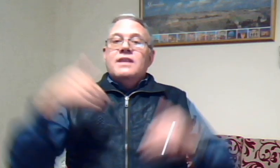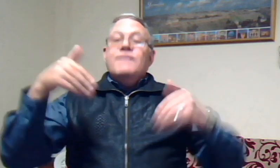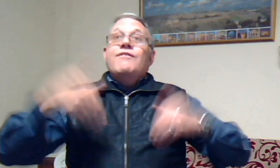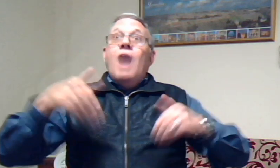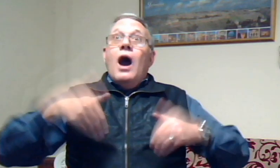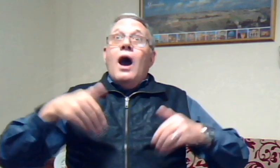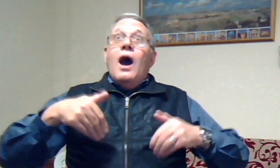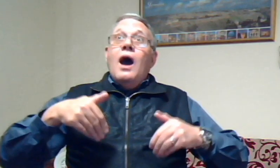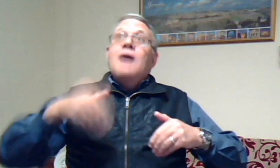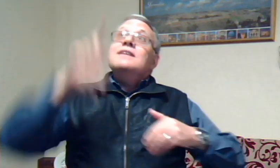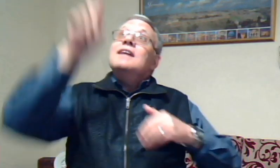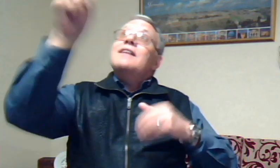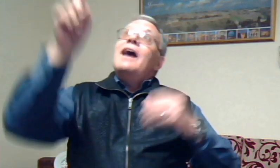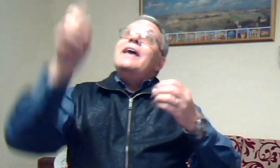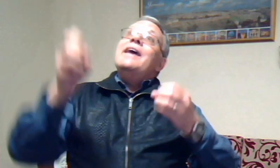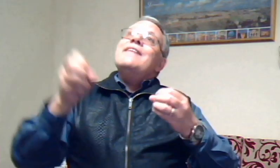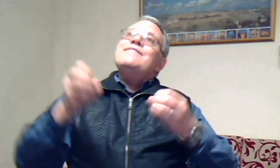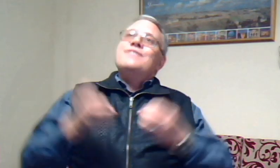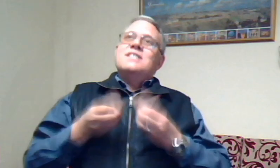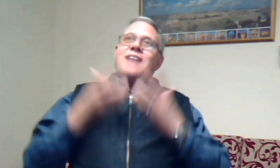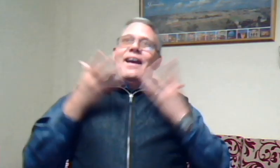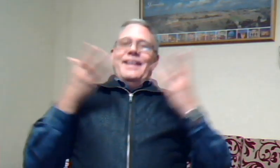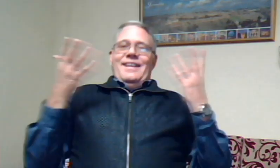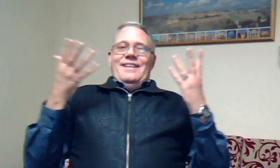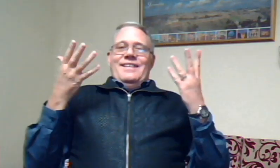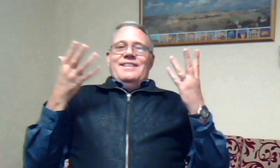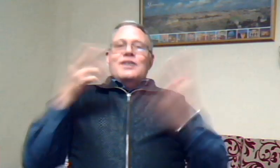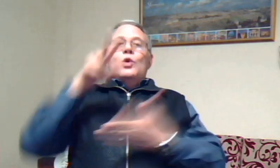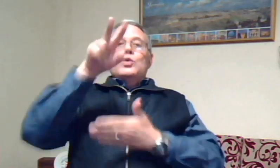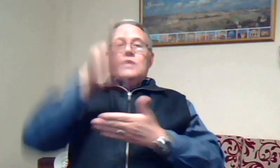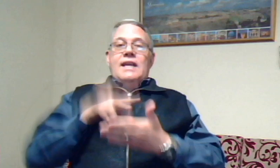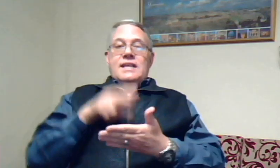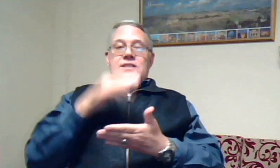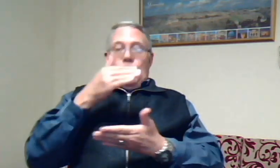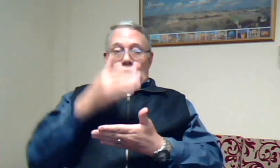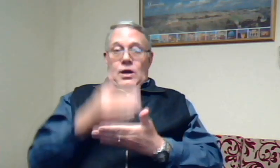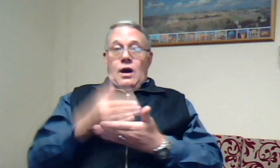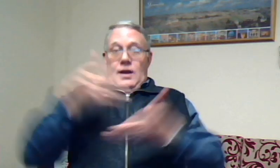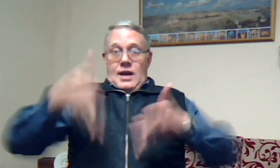wacht dat hy verskyn ons lees tot daar nou